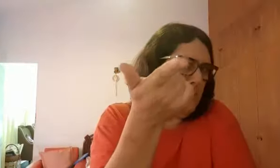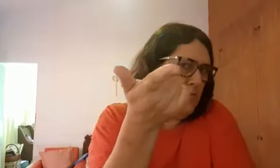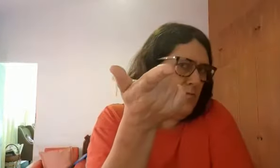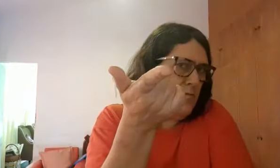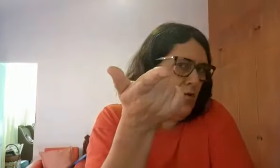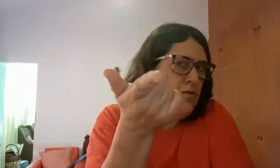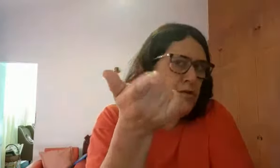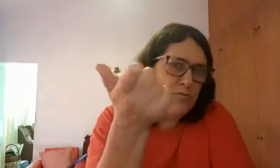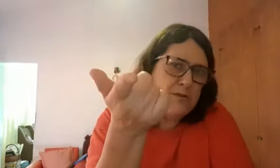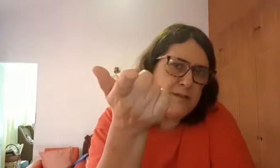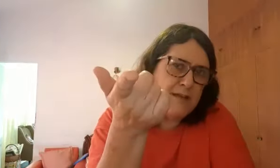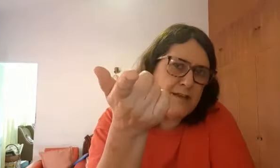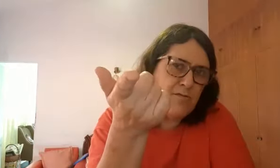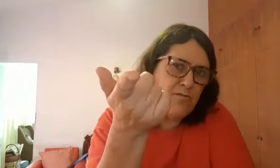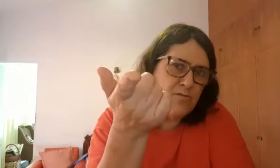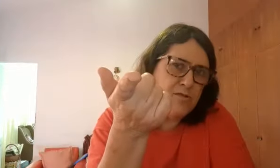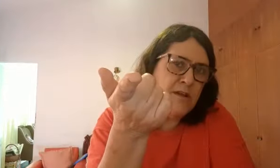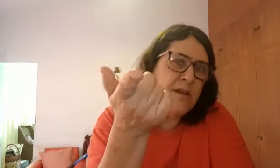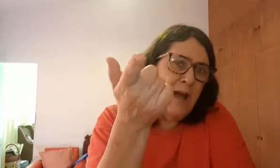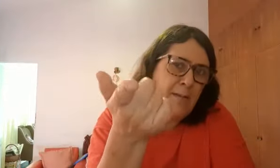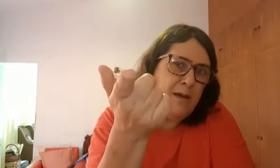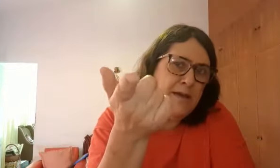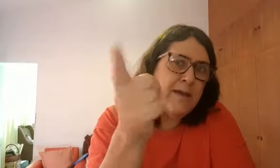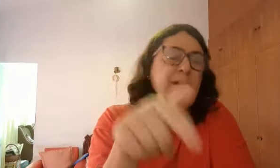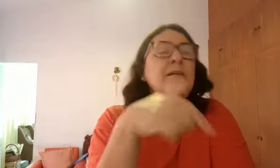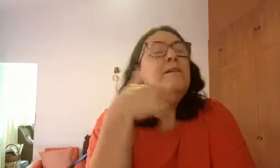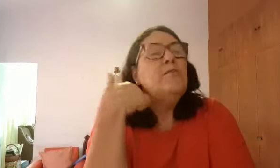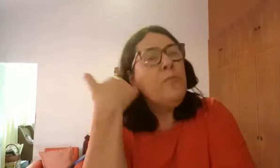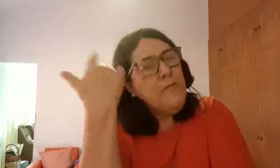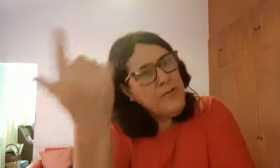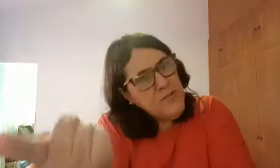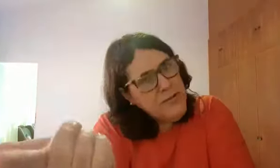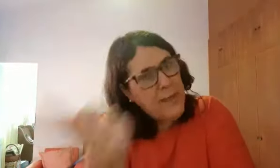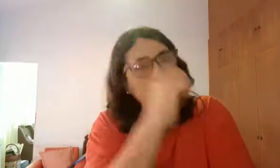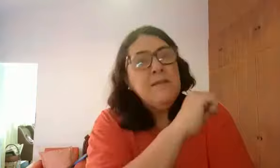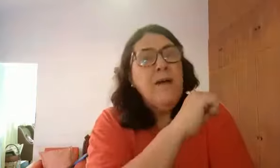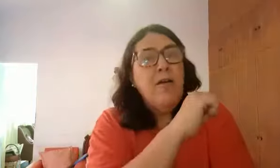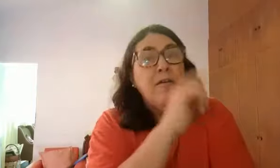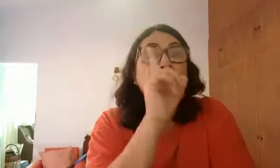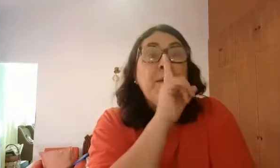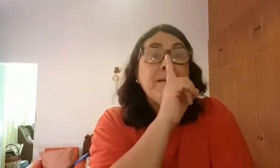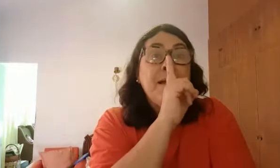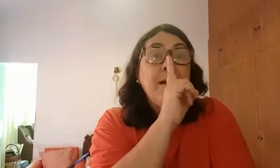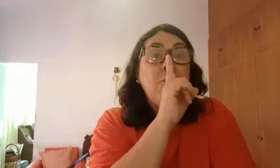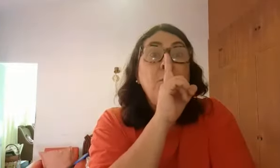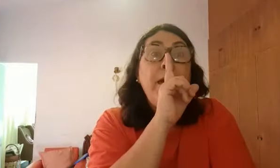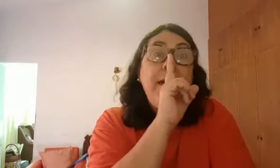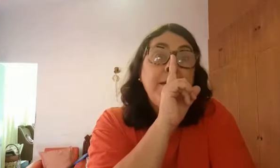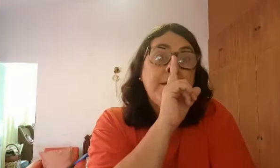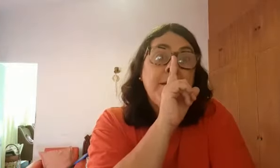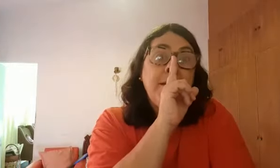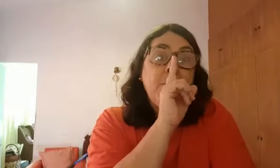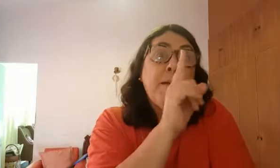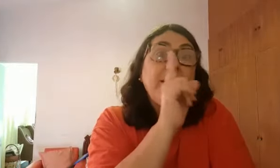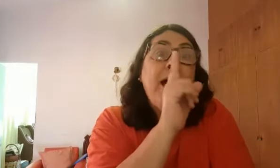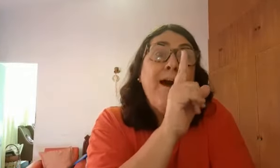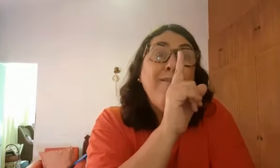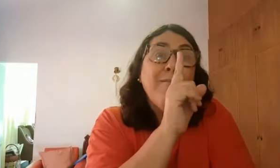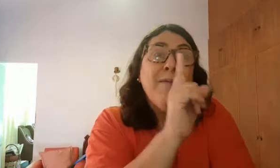Vai outra turma de 10 alunos. Amanhã, o professor dá a mesma aula. Vai passar um mês para ele dar aula para